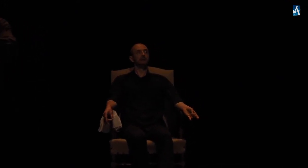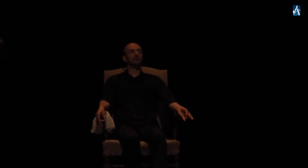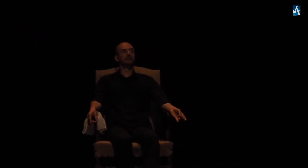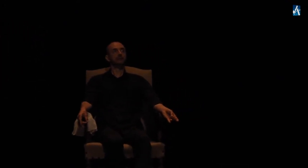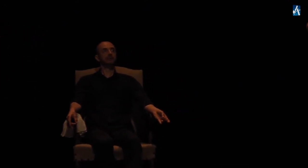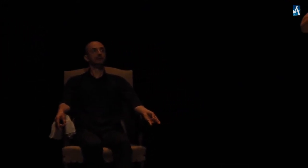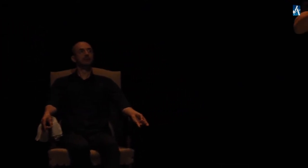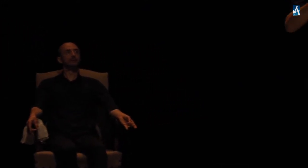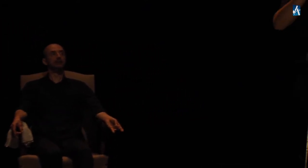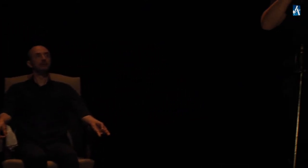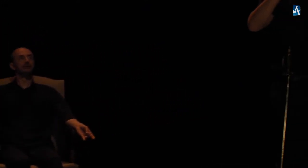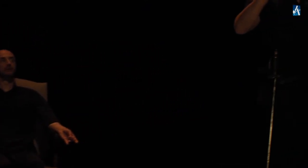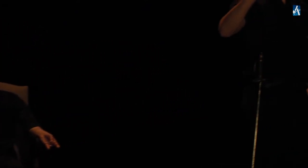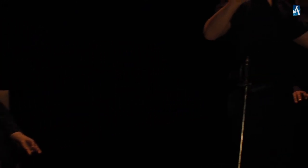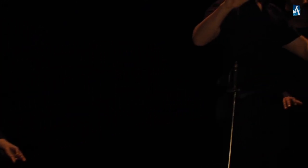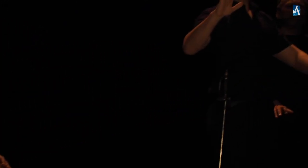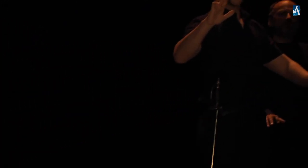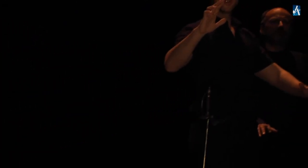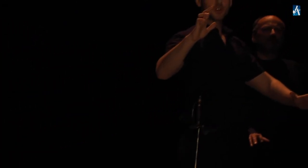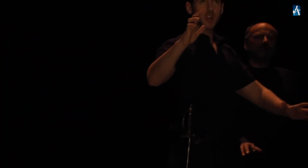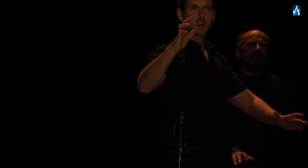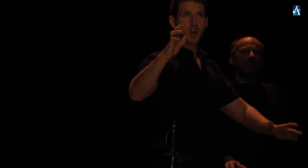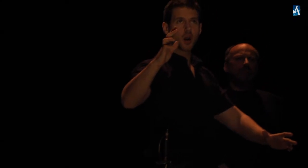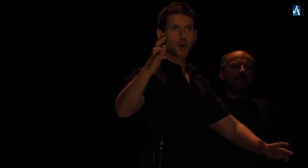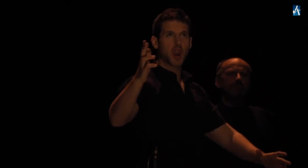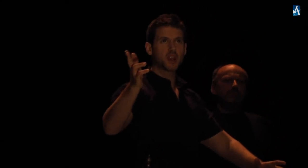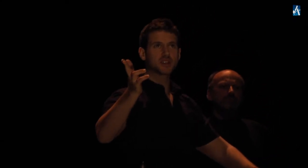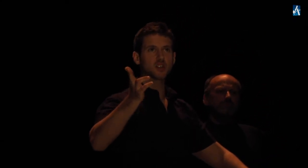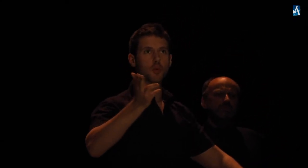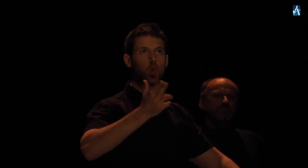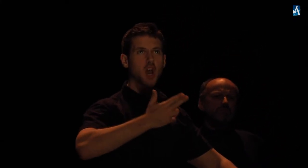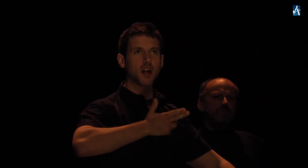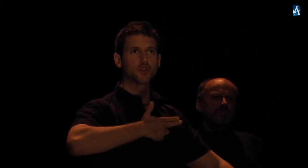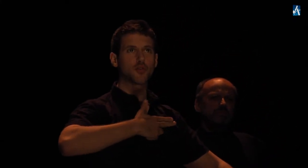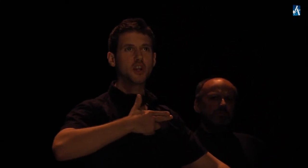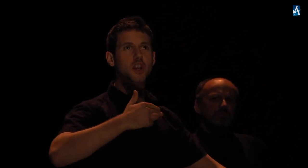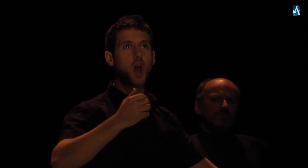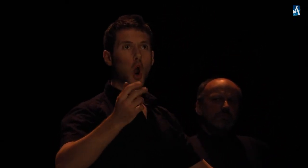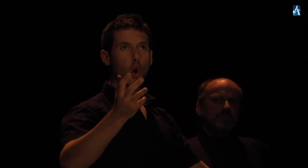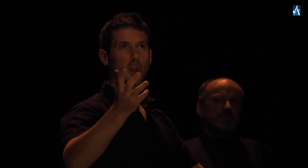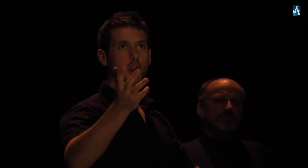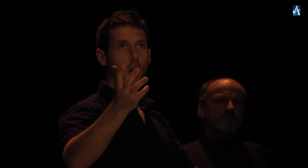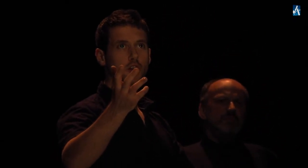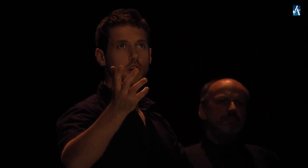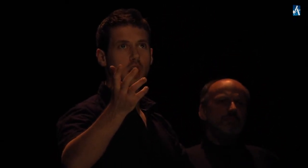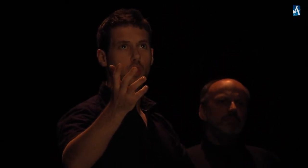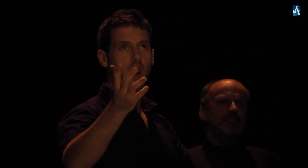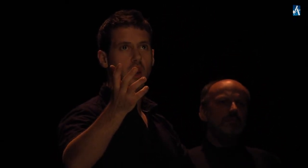je suis criminel Abandonnez, grand Roé Cette mourante vie Au rigueur de la louée